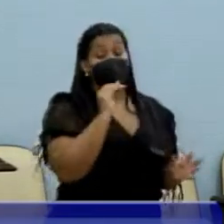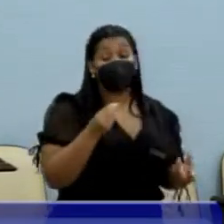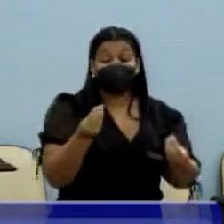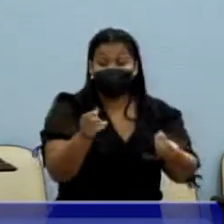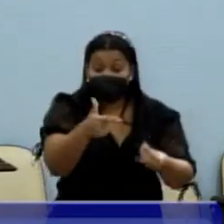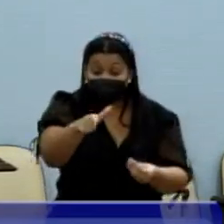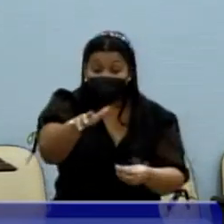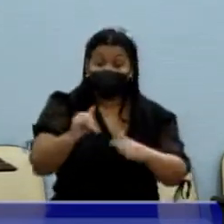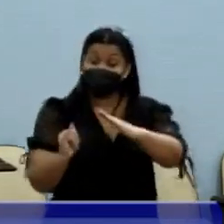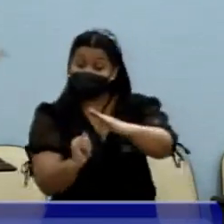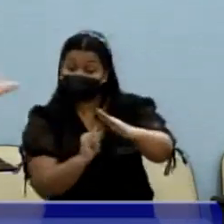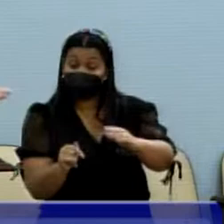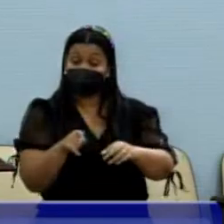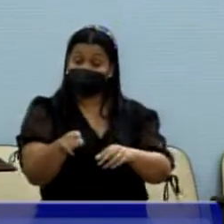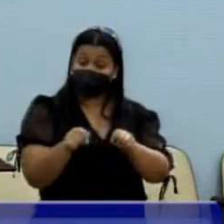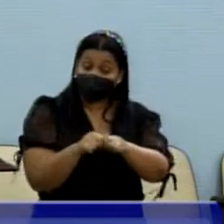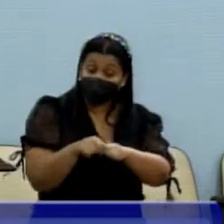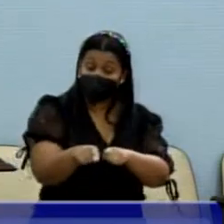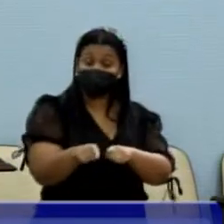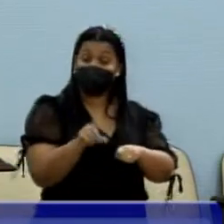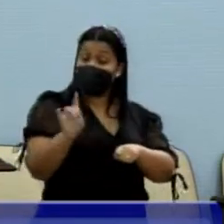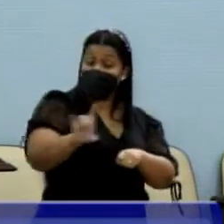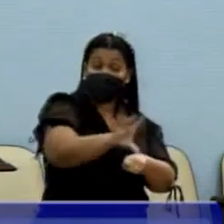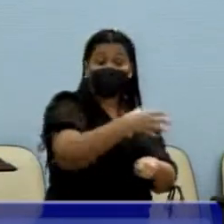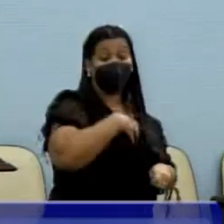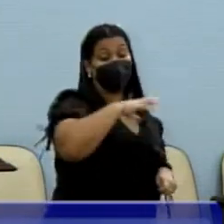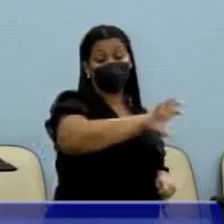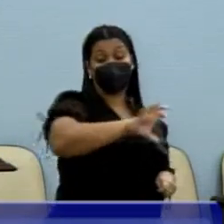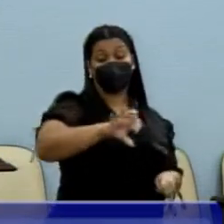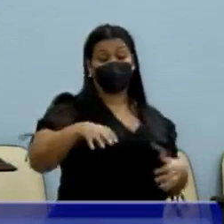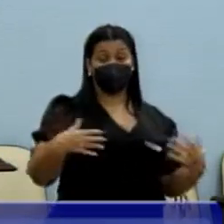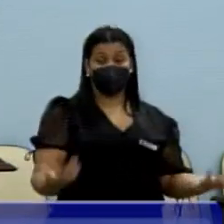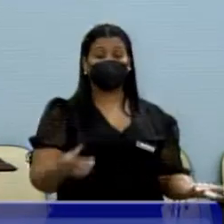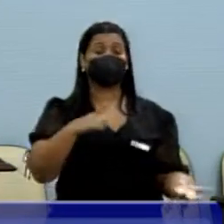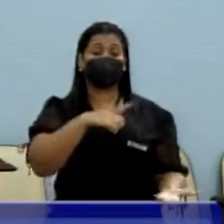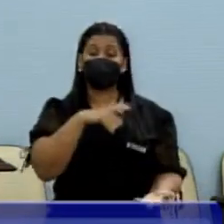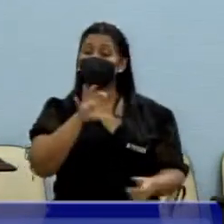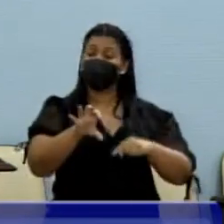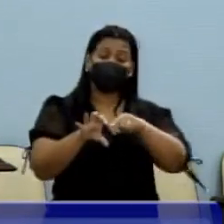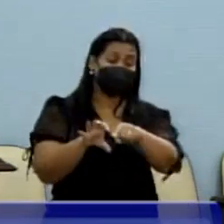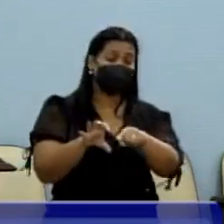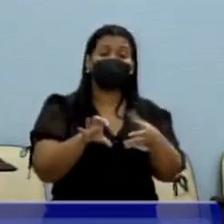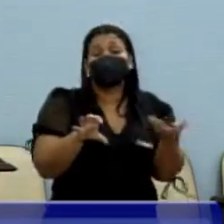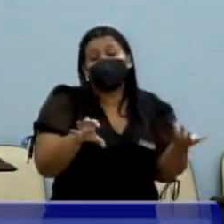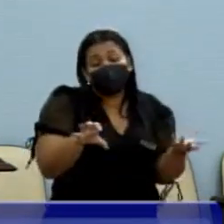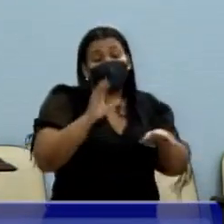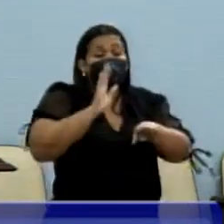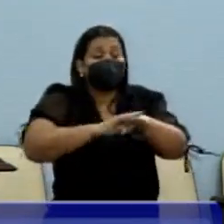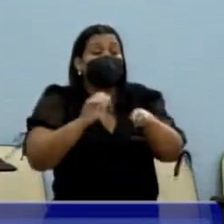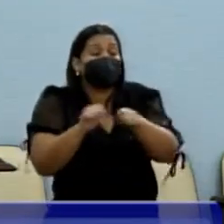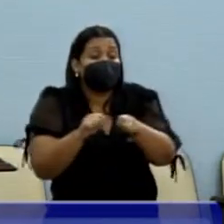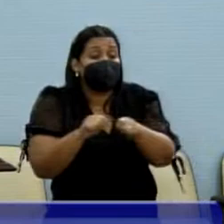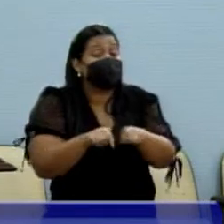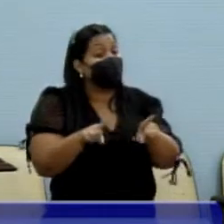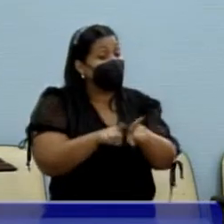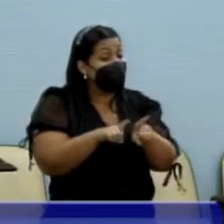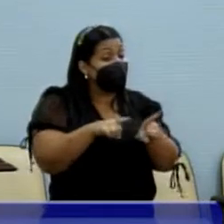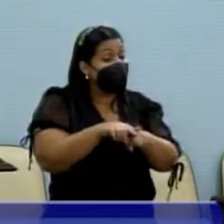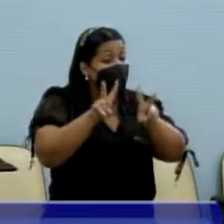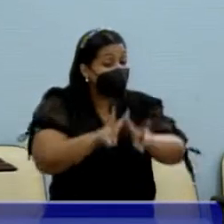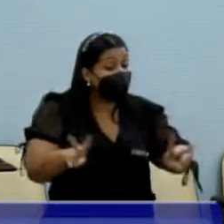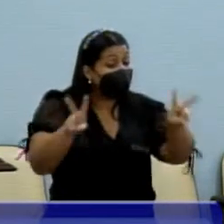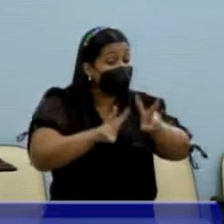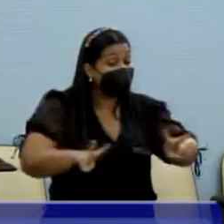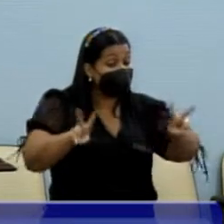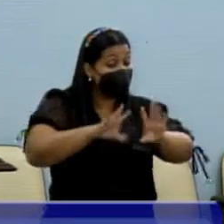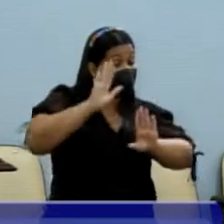cada entidade tem uma filosofia de atuação, cada entidade tem uma forma de agir e uma concepção de